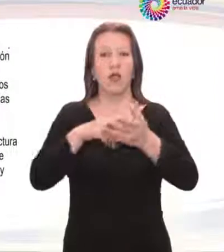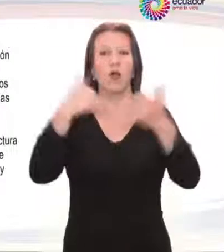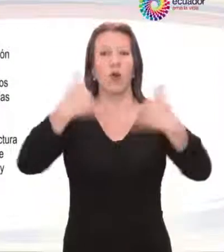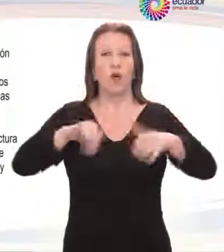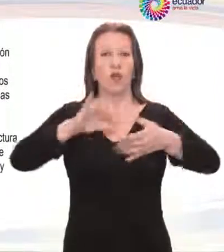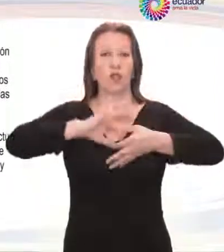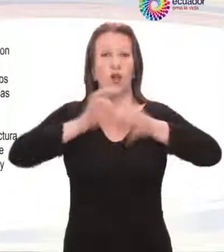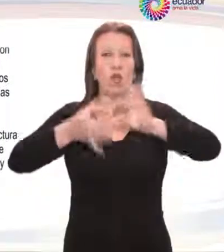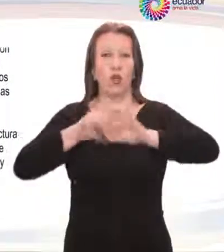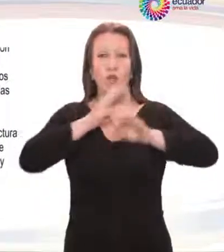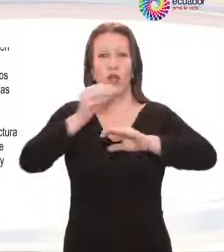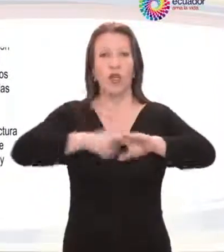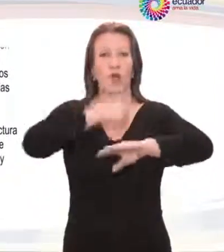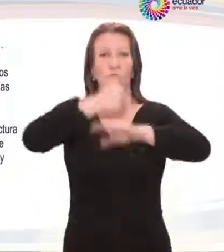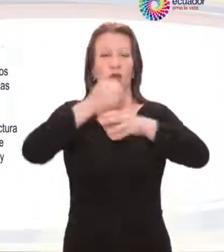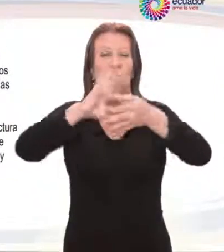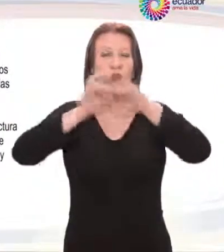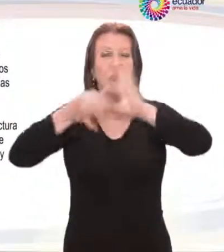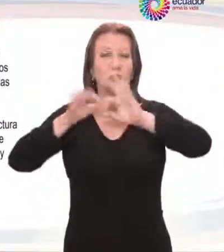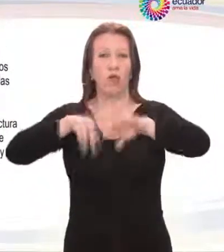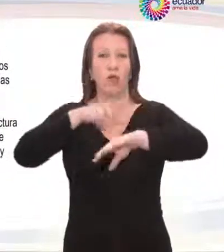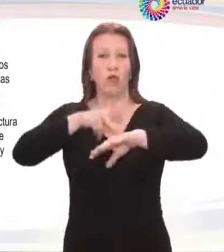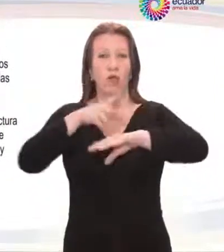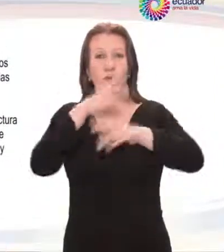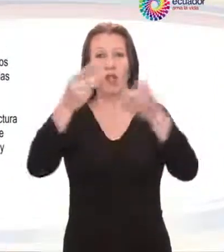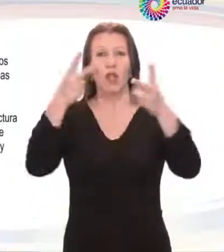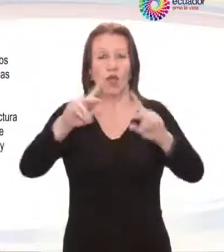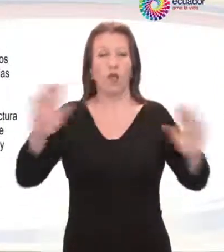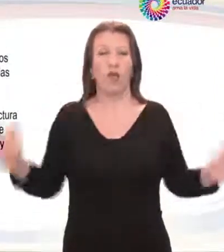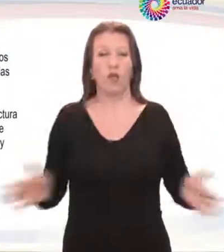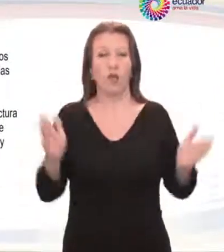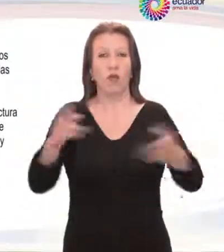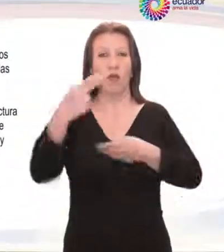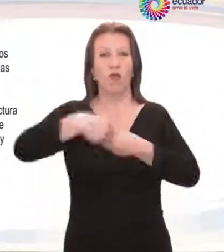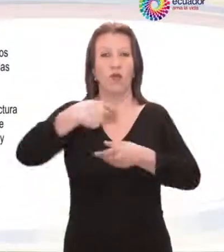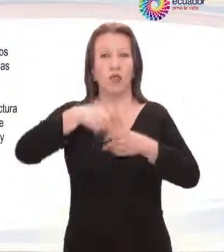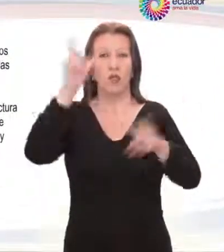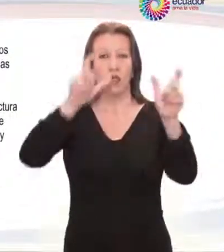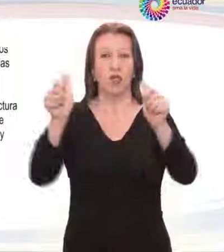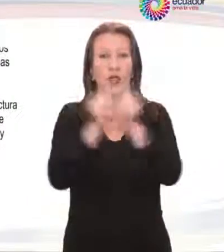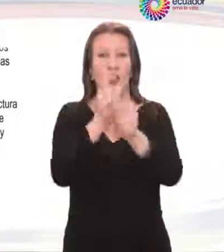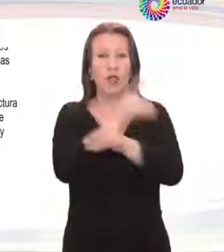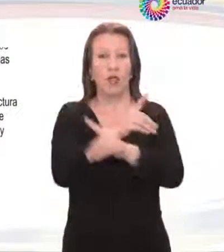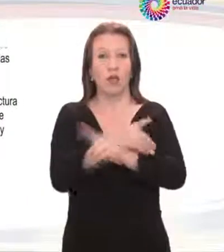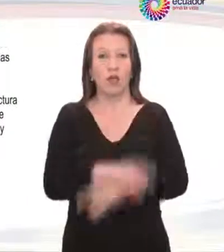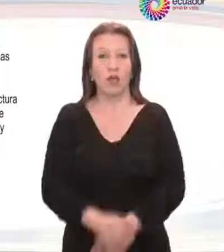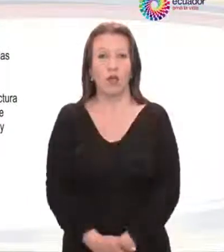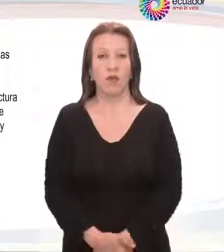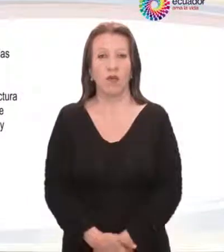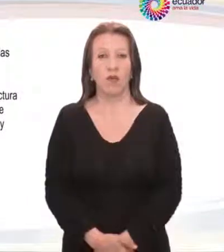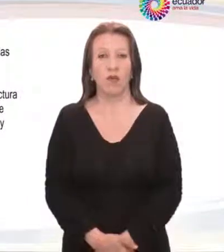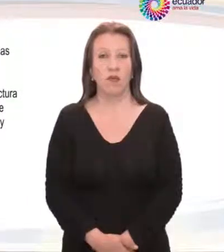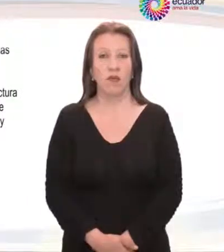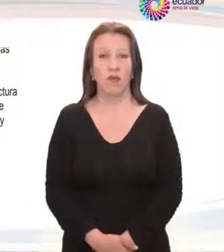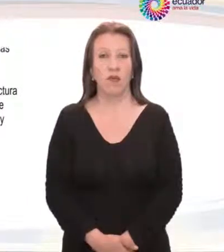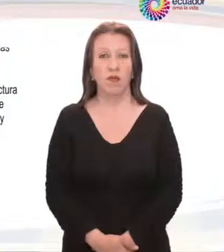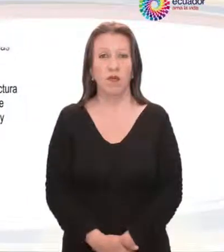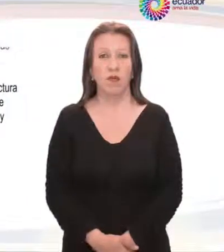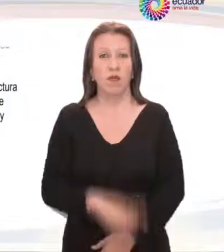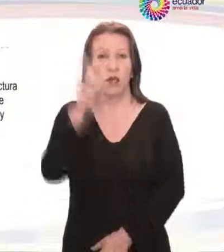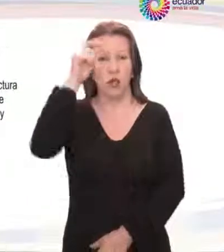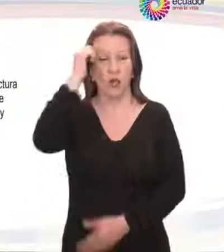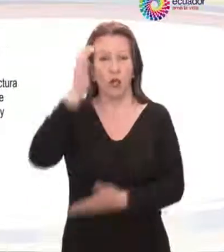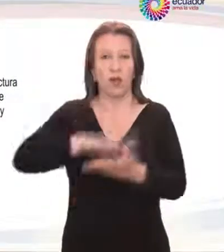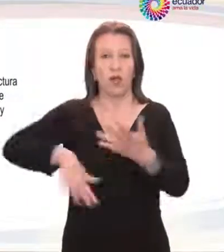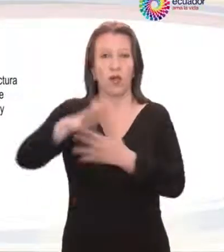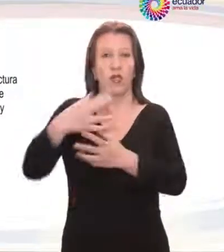Olímpicos y Paralímpicos, y fomentará la participación de las personas con discapacidad. El Estado